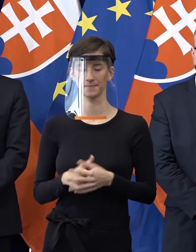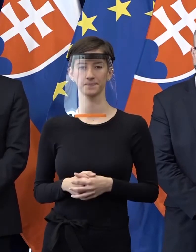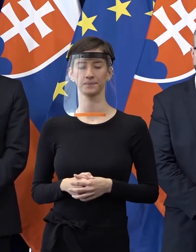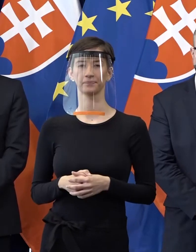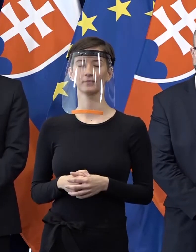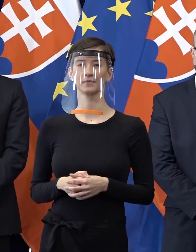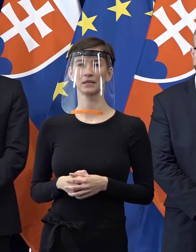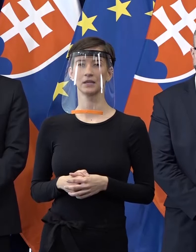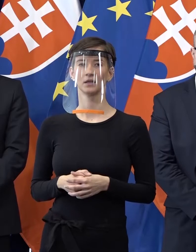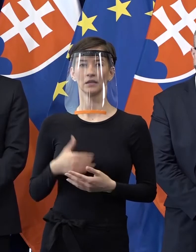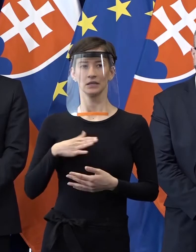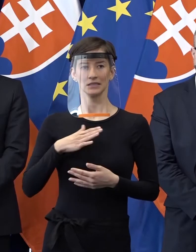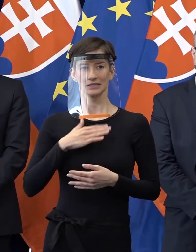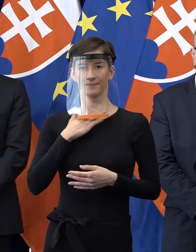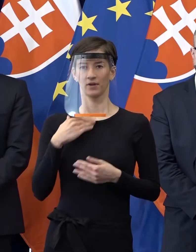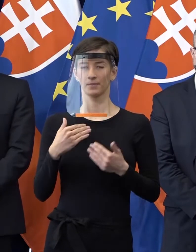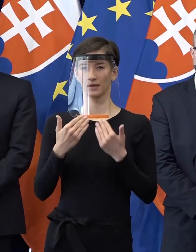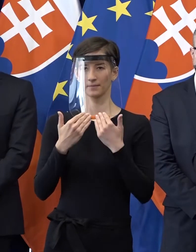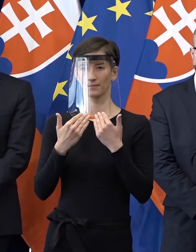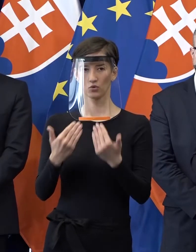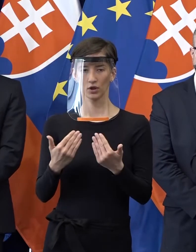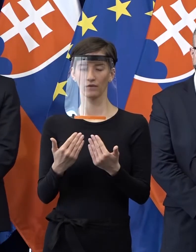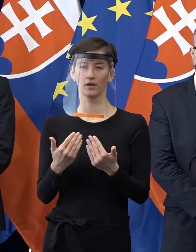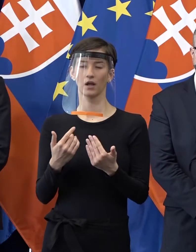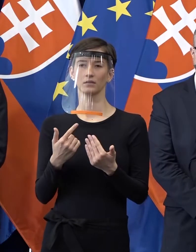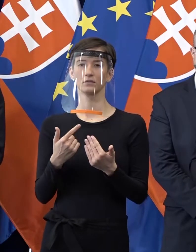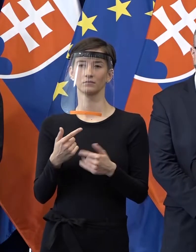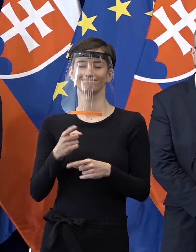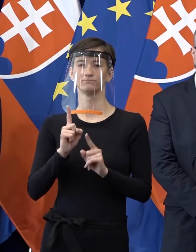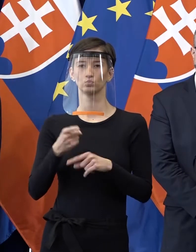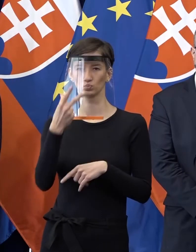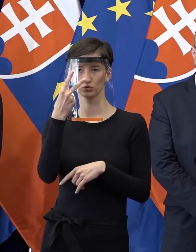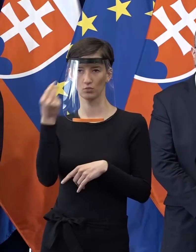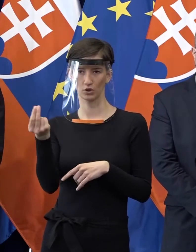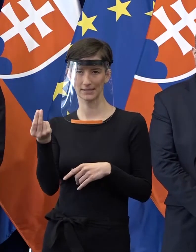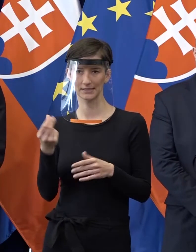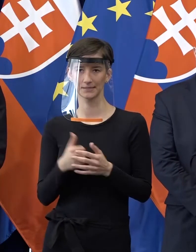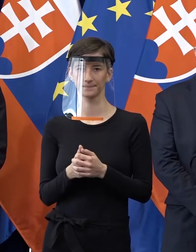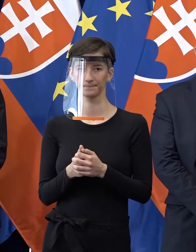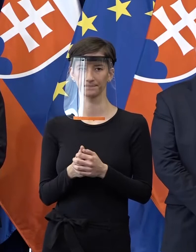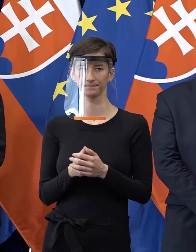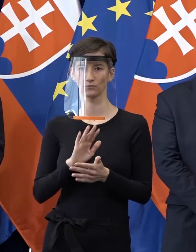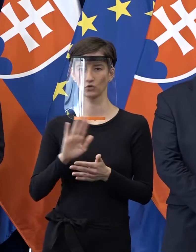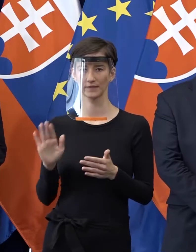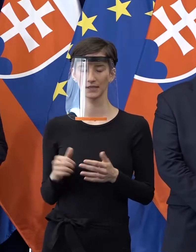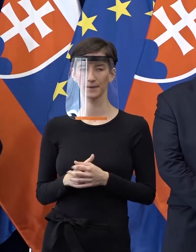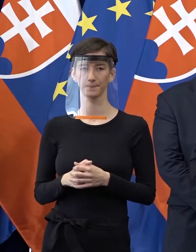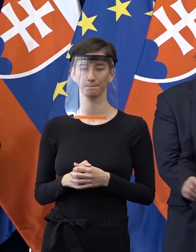poďakovať a rozľúčiť sa s vami. Božiaľ mám súdne ďalšie termíny. Dovidenia.